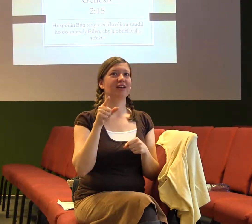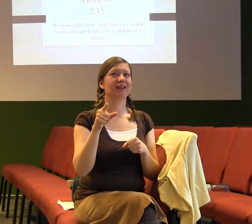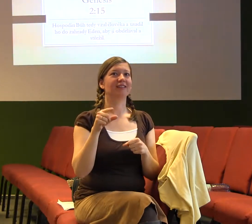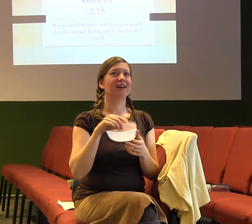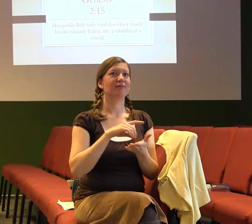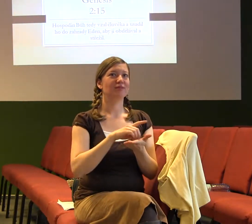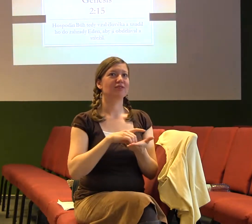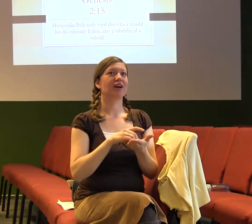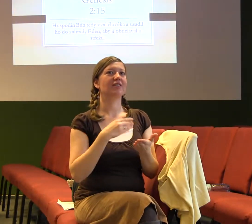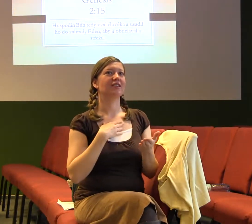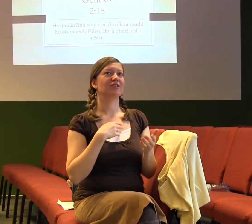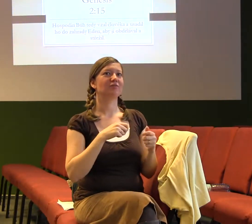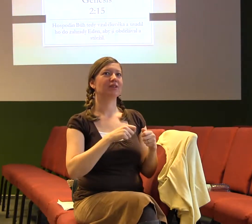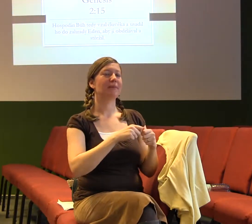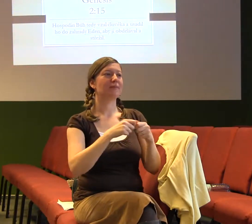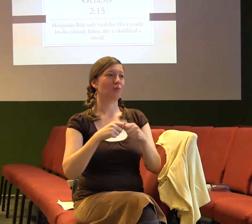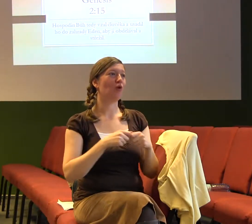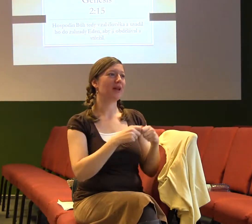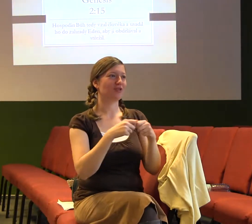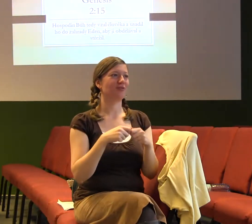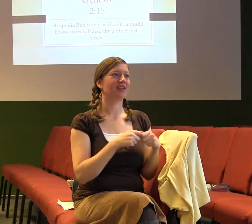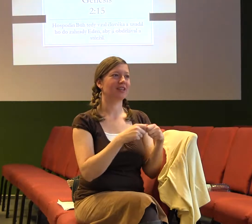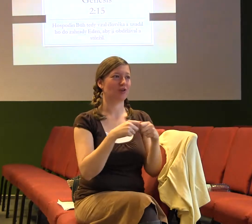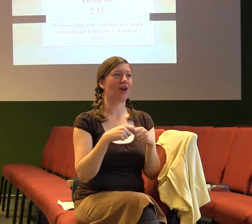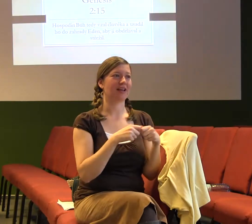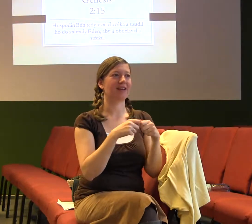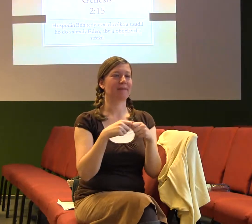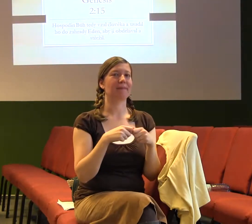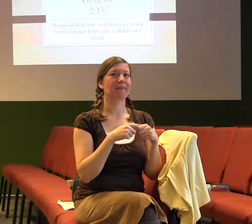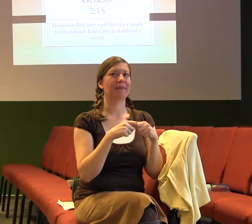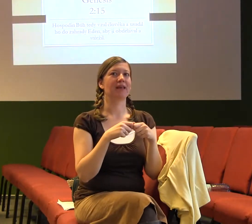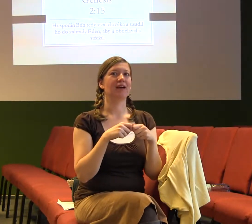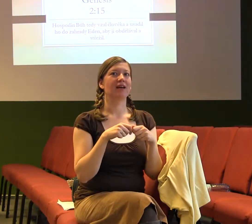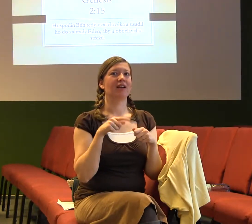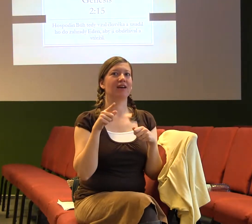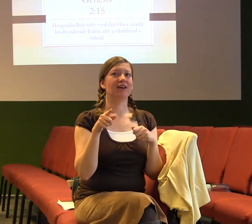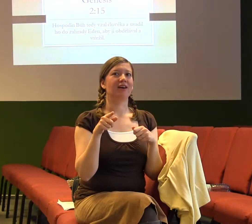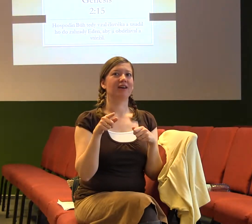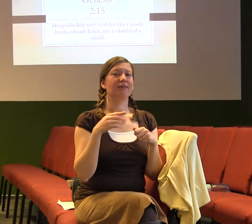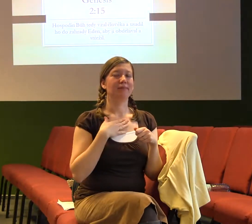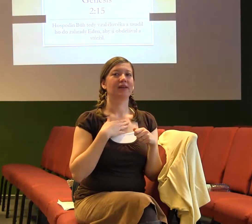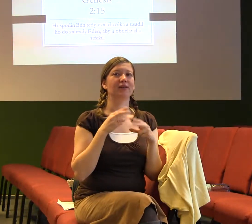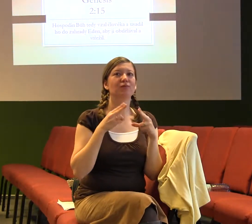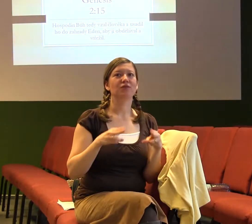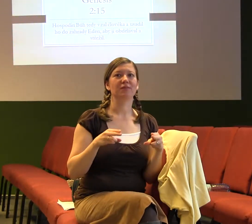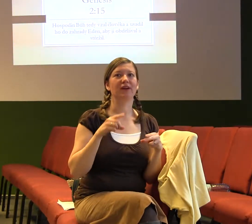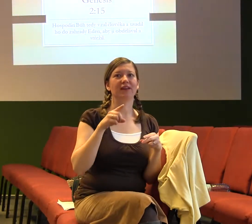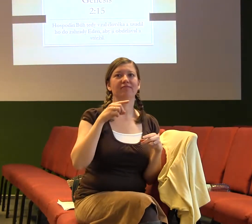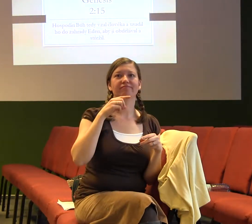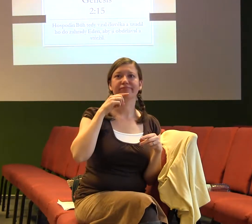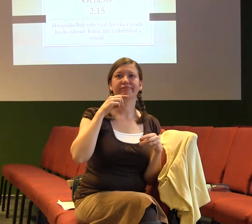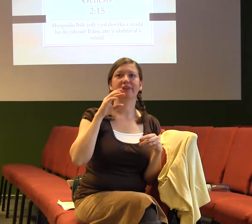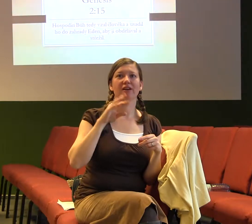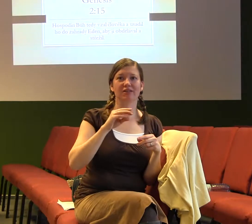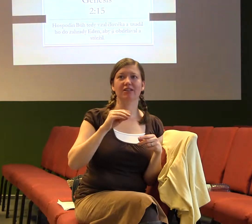větší vliv než třeba náš pastor. Můžeme tam být pro ně, když řeší nějaké těžkosti. Můžeme tam být pro ně, když mají otázky o Bohu.